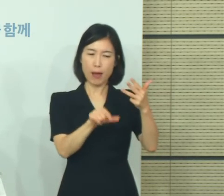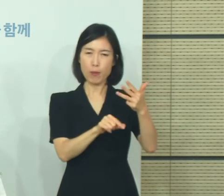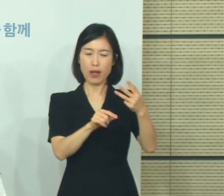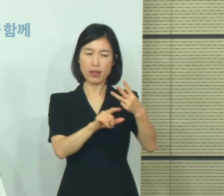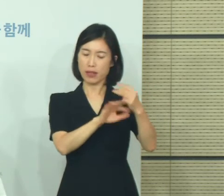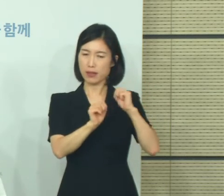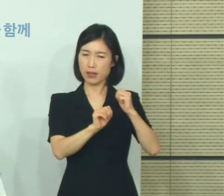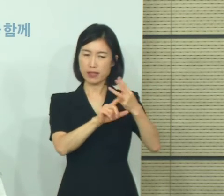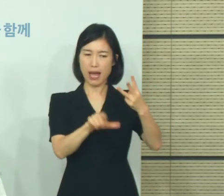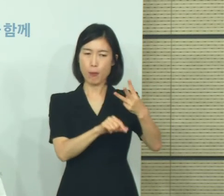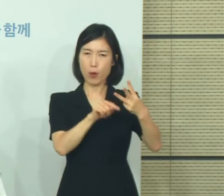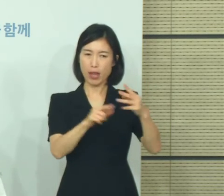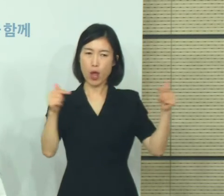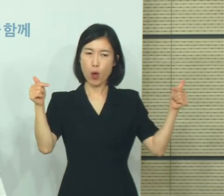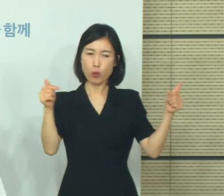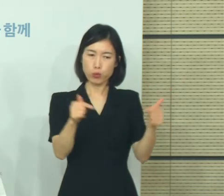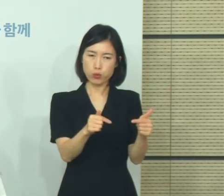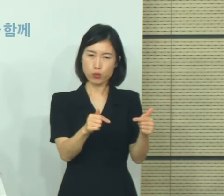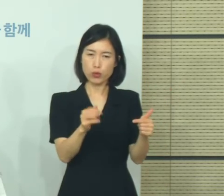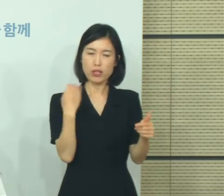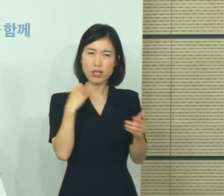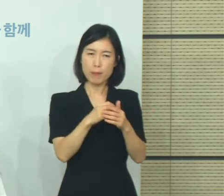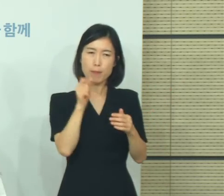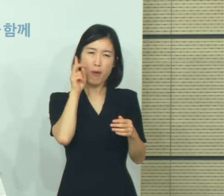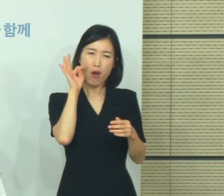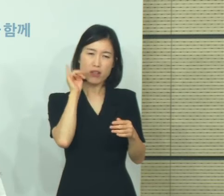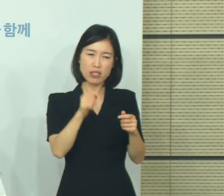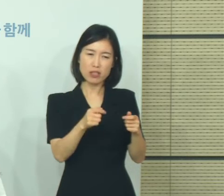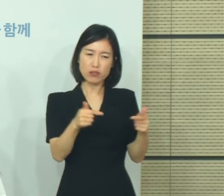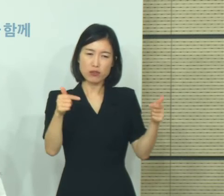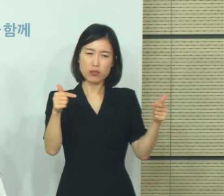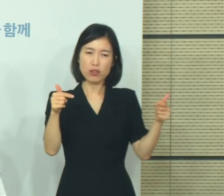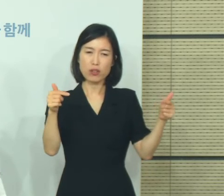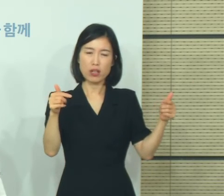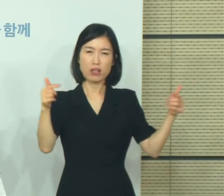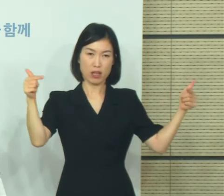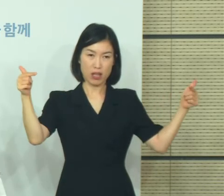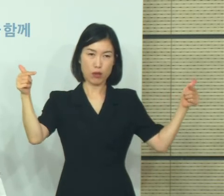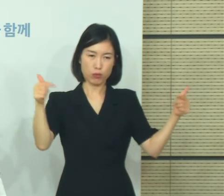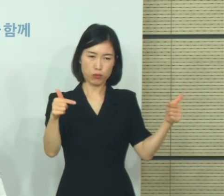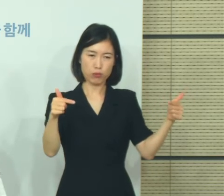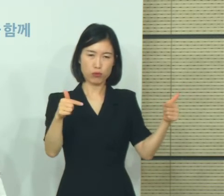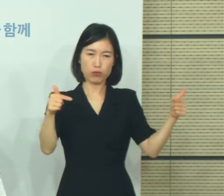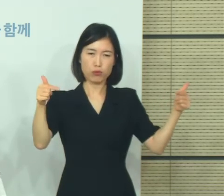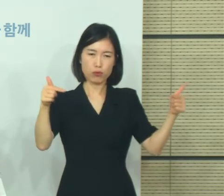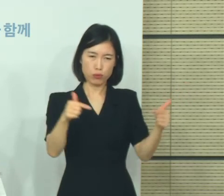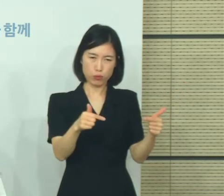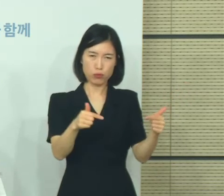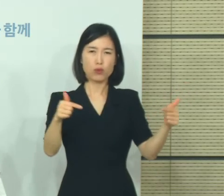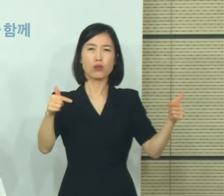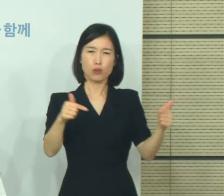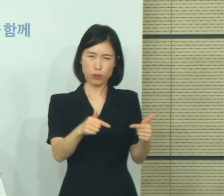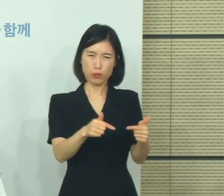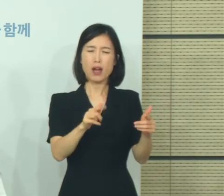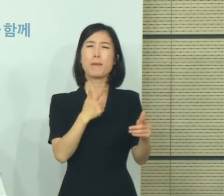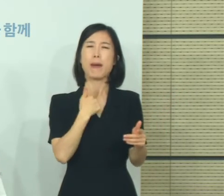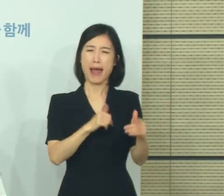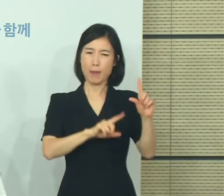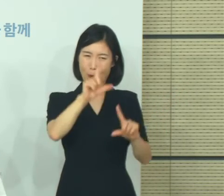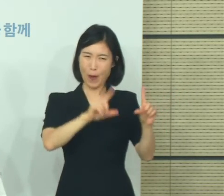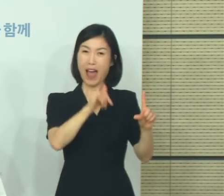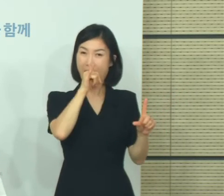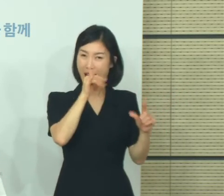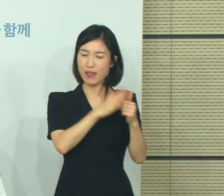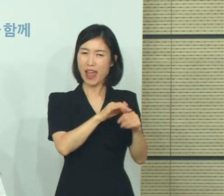일시적으로 며칠간 증가하였다가 다시 감소하는 그런 패턴을 반복하는 그런 계향들이 있었습니다. 아마